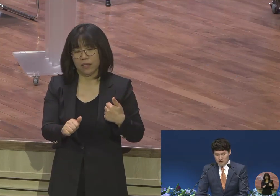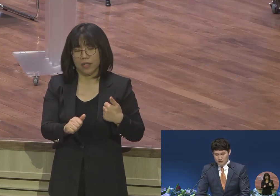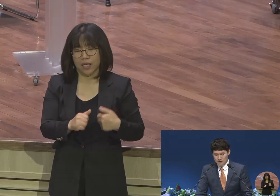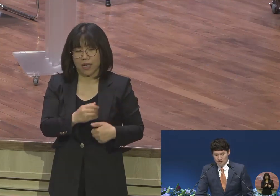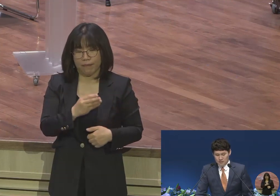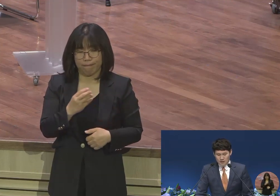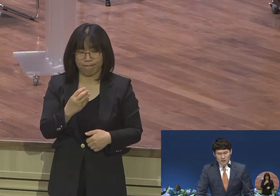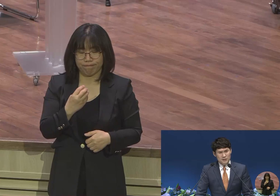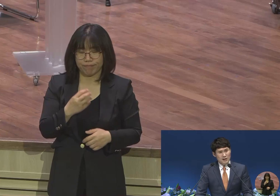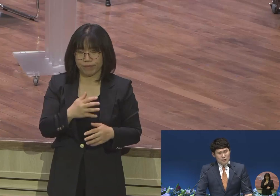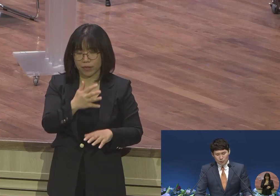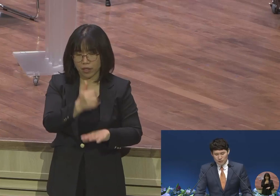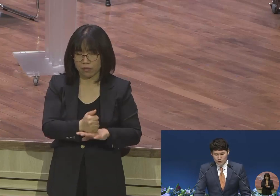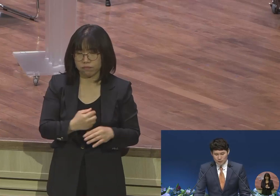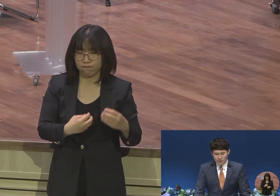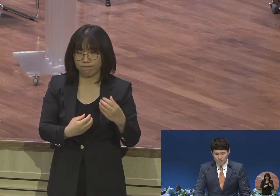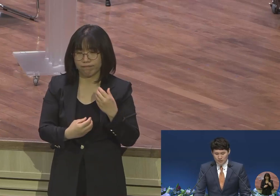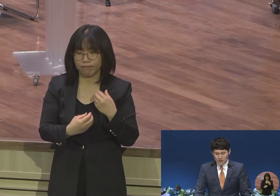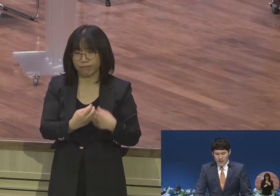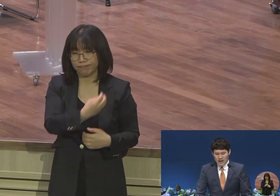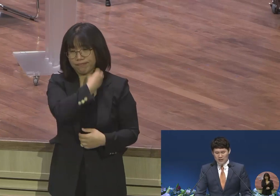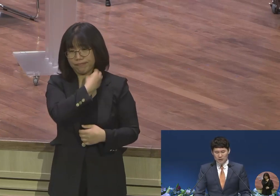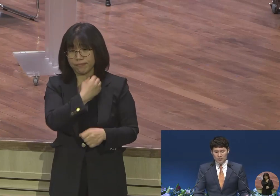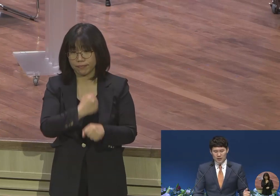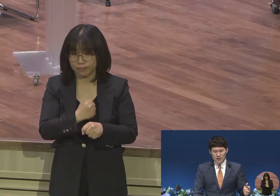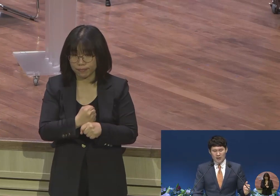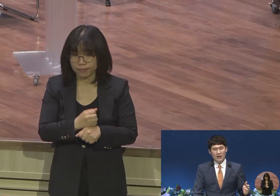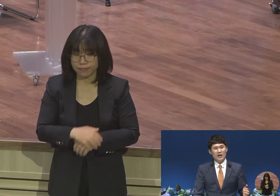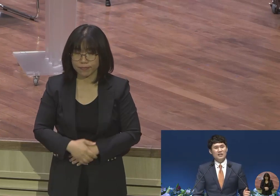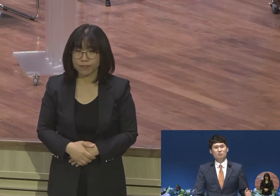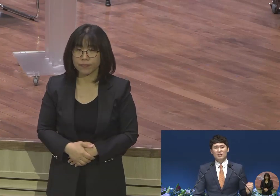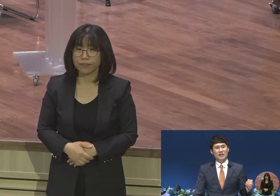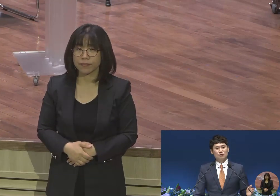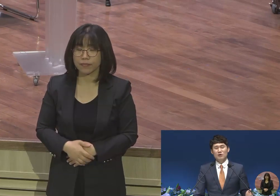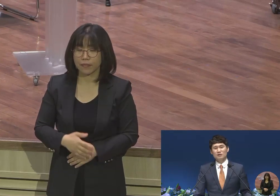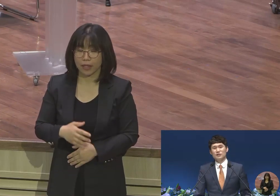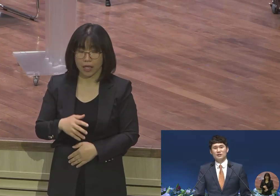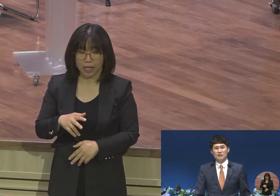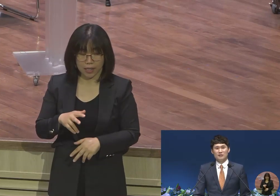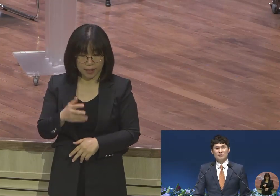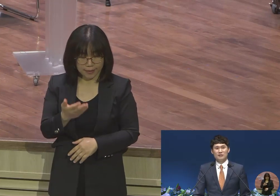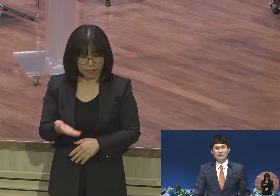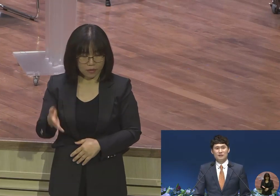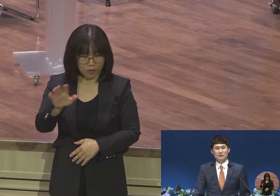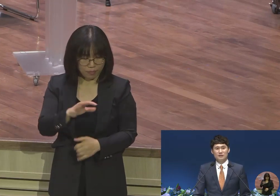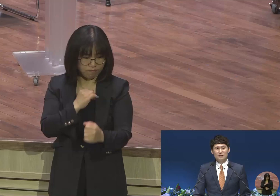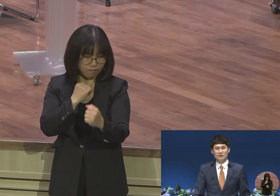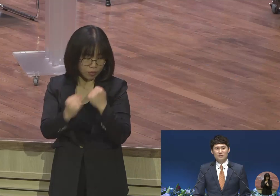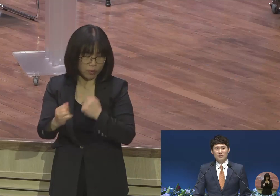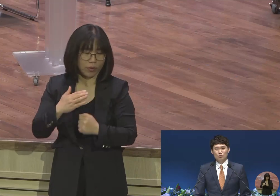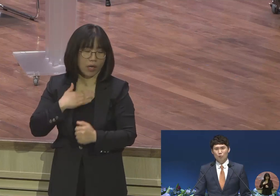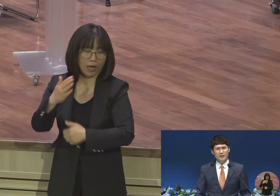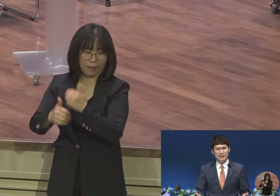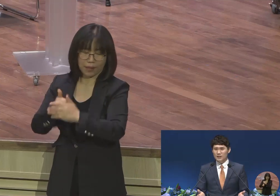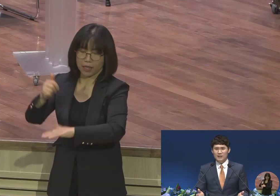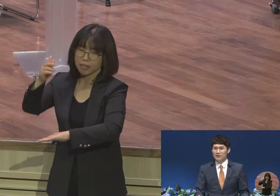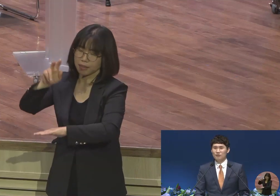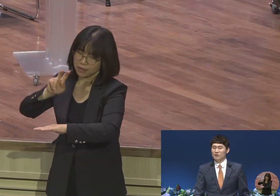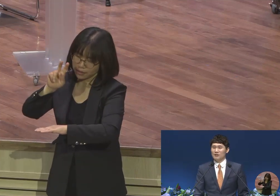이런 상황 속에서도 내가 여전히 하나님께 찬송할 것이다 소망 자체가 다른 겁니다